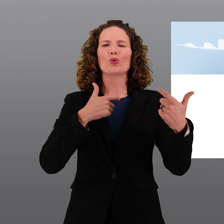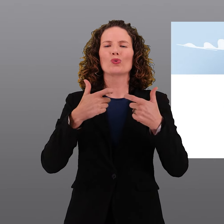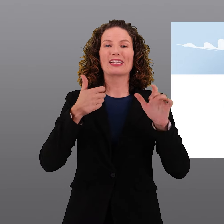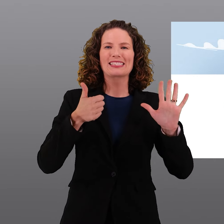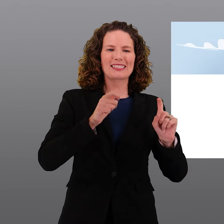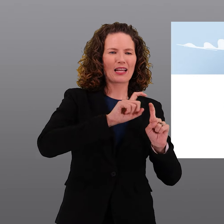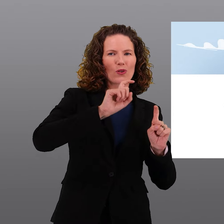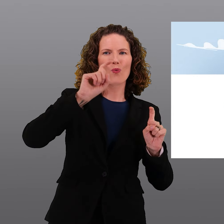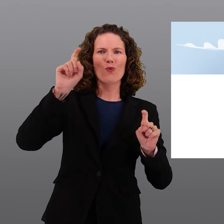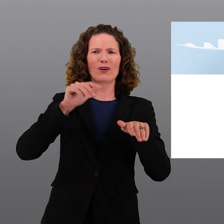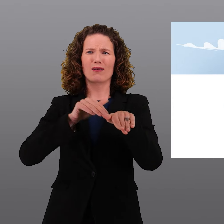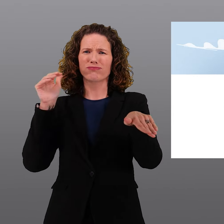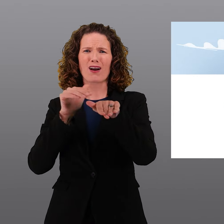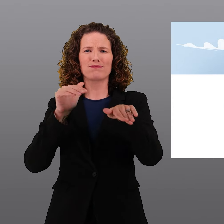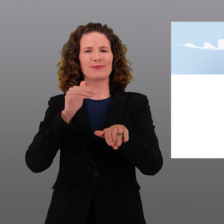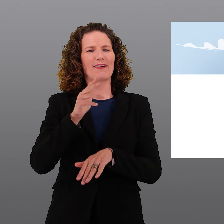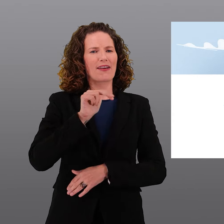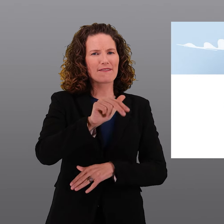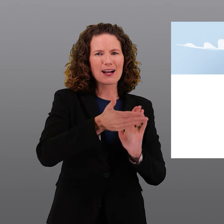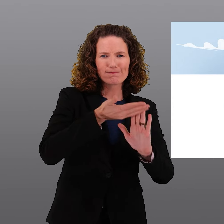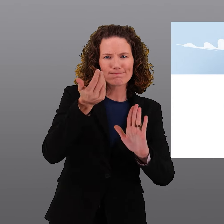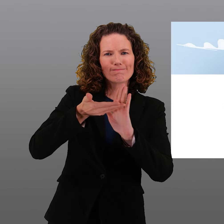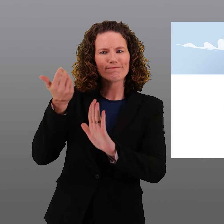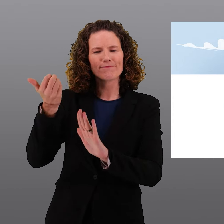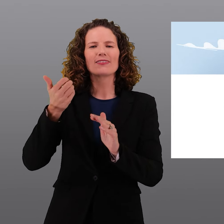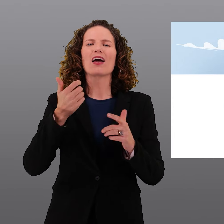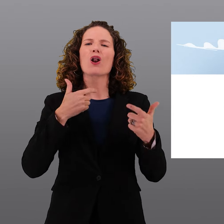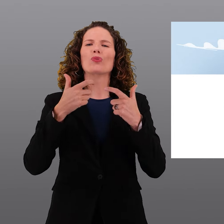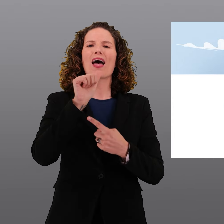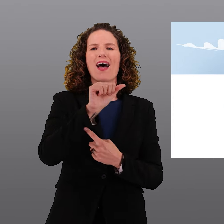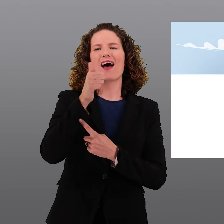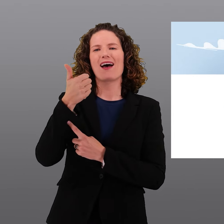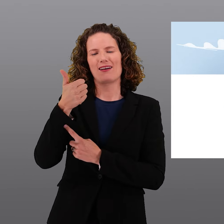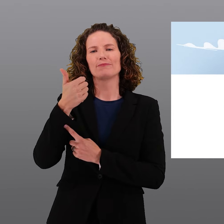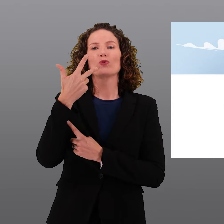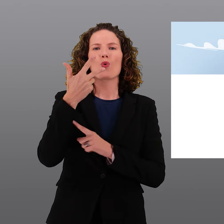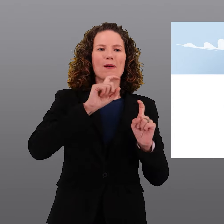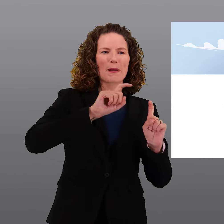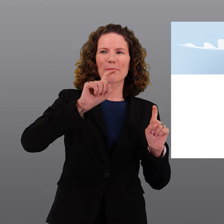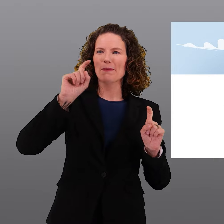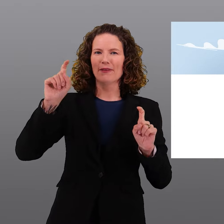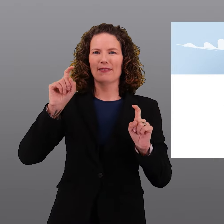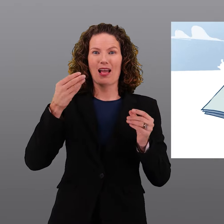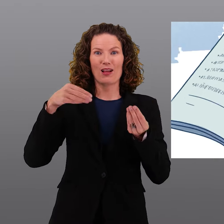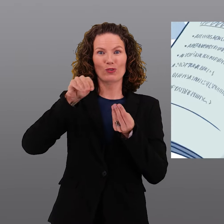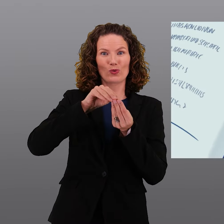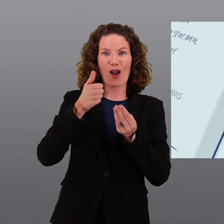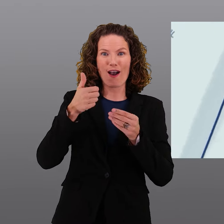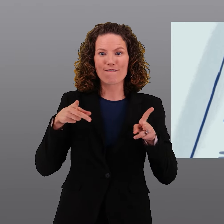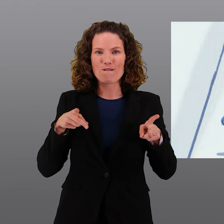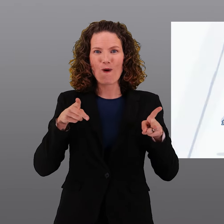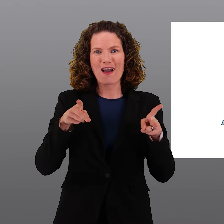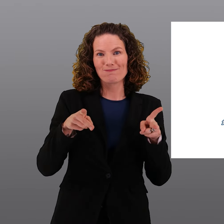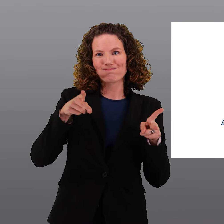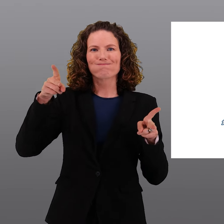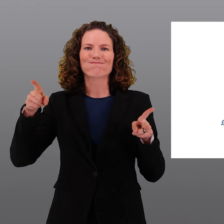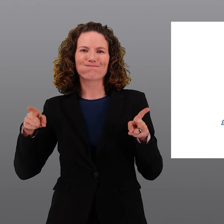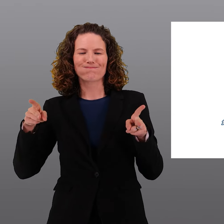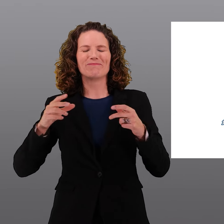'aménagement 2023 qui permettra d'éliminer six goulets d'étranglement sur le réseau des routes nationales. L'autoroute A1 sera